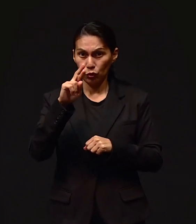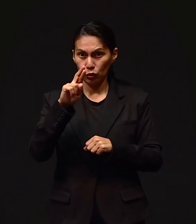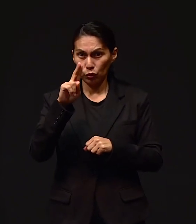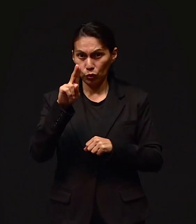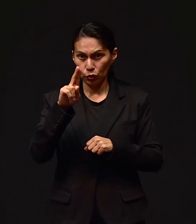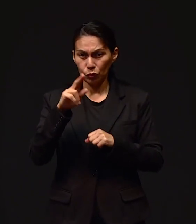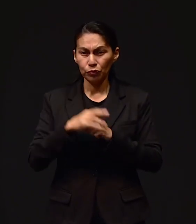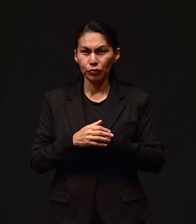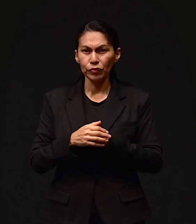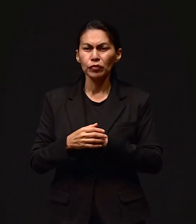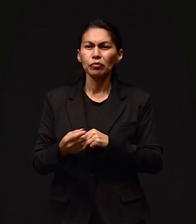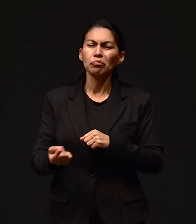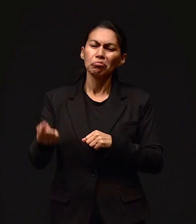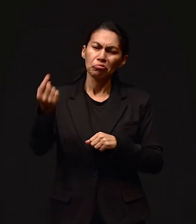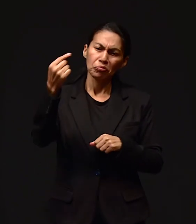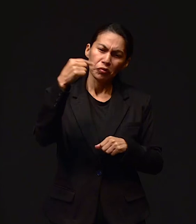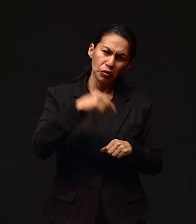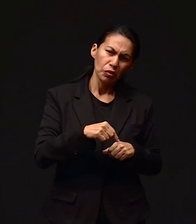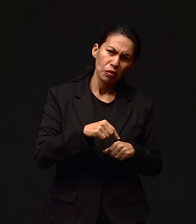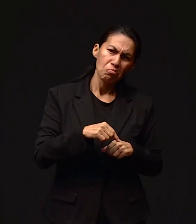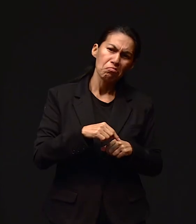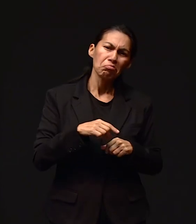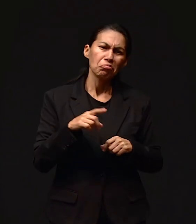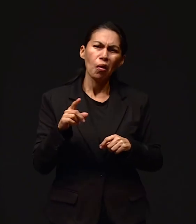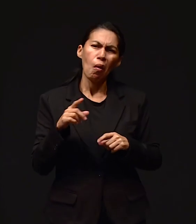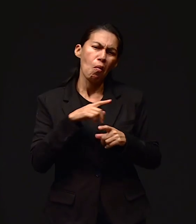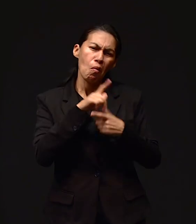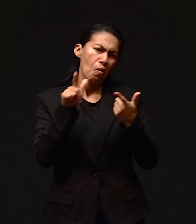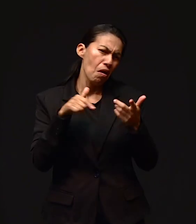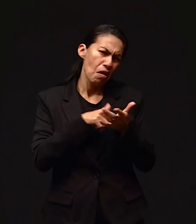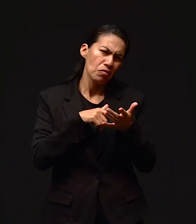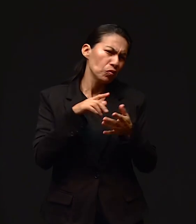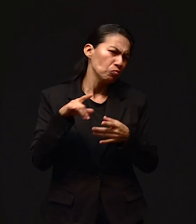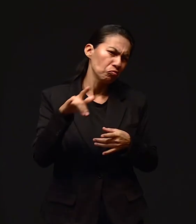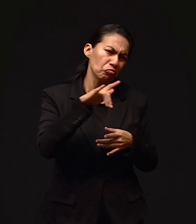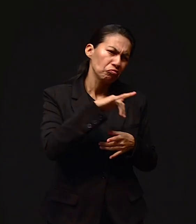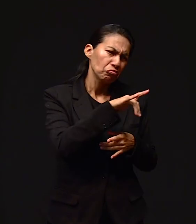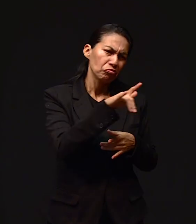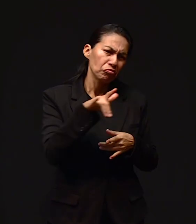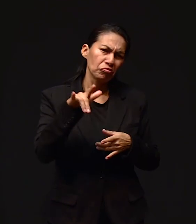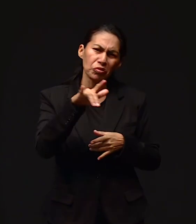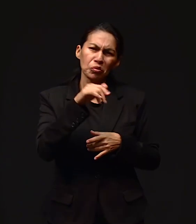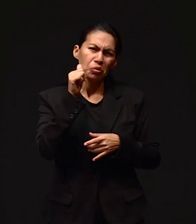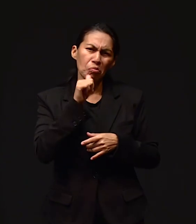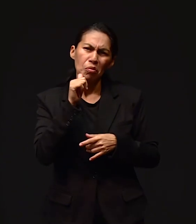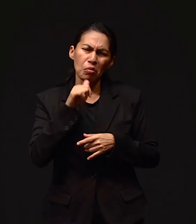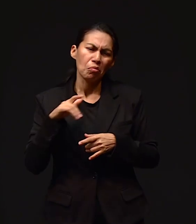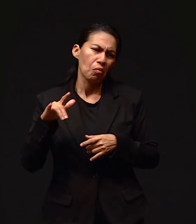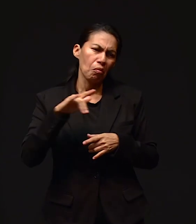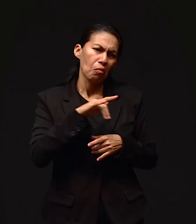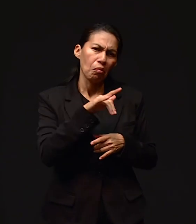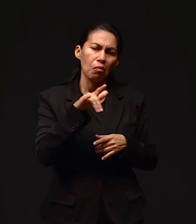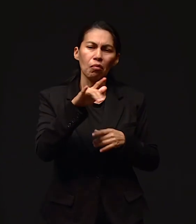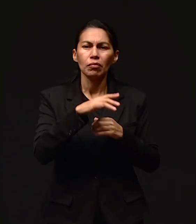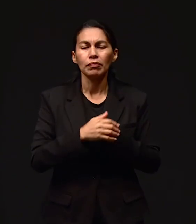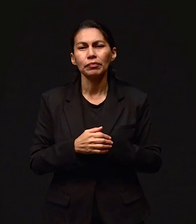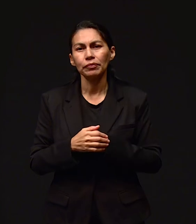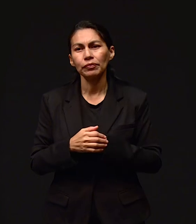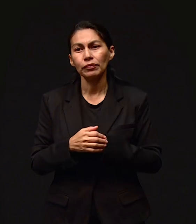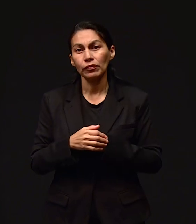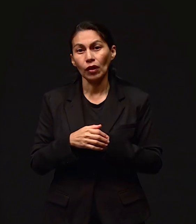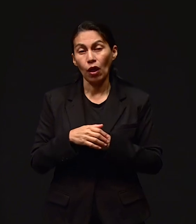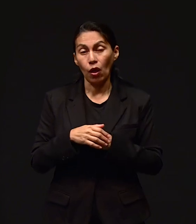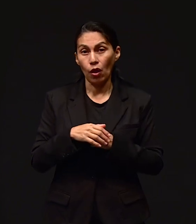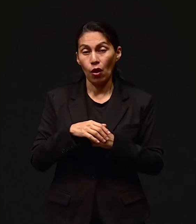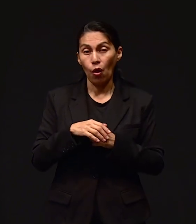zurito, y era el que nos movía, ¿no? Aquí, en la ciudad, para todo. Llegamos a